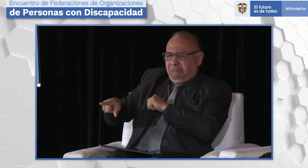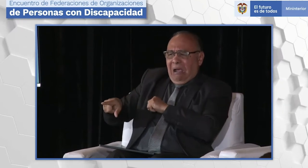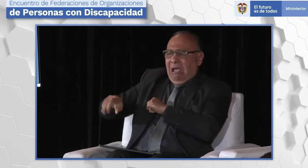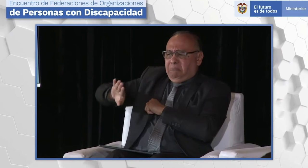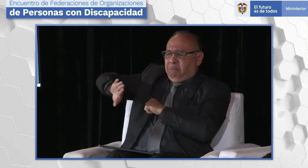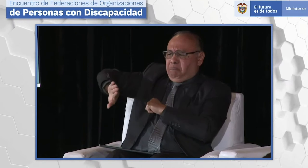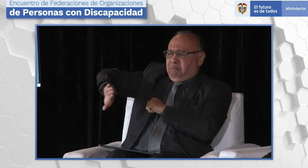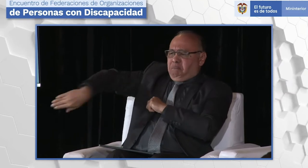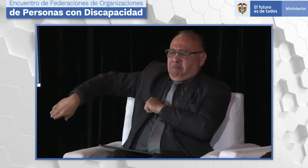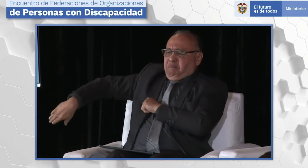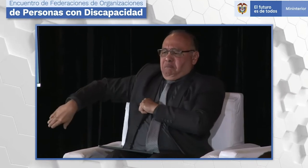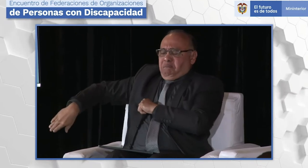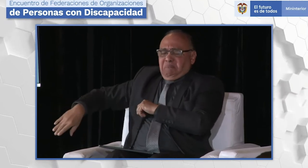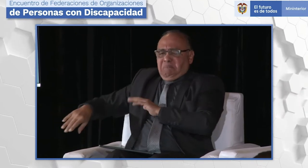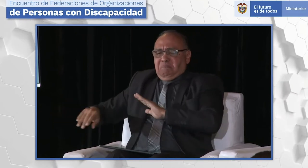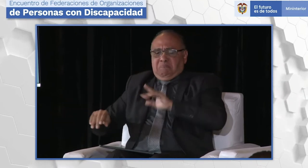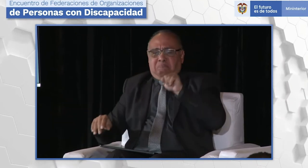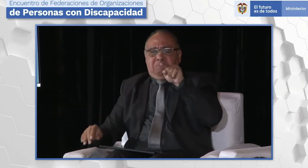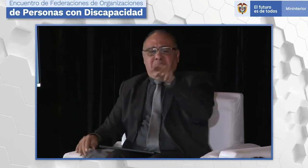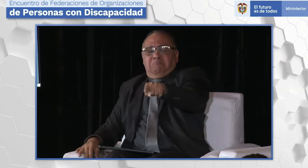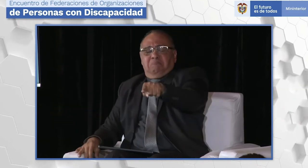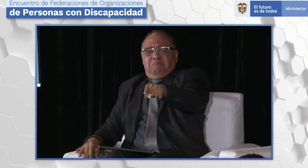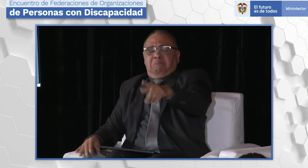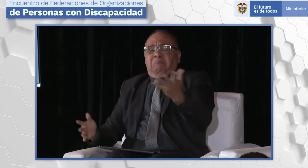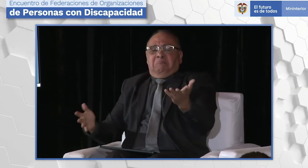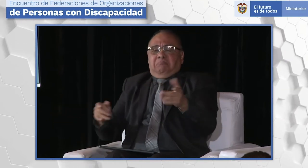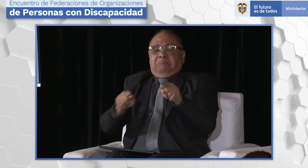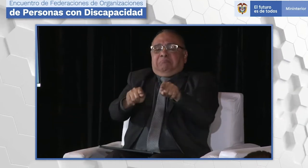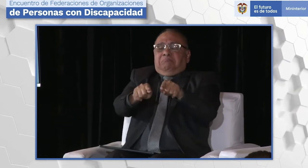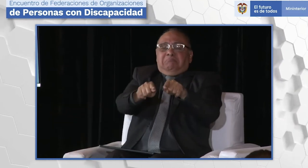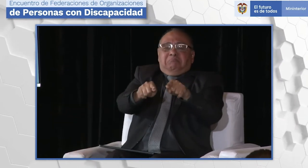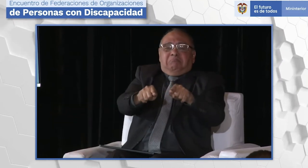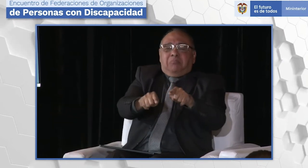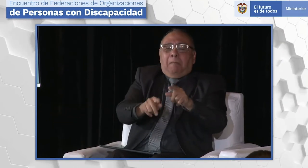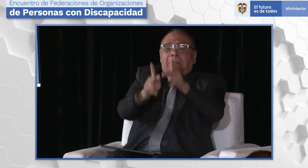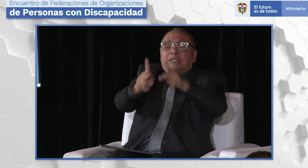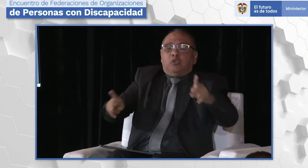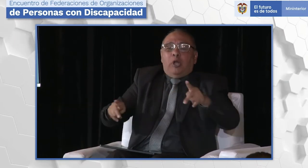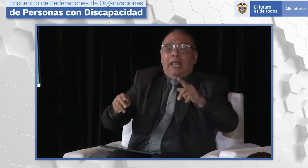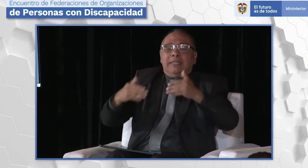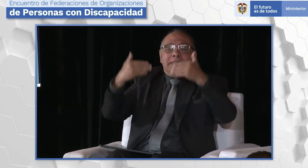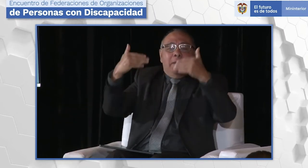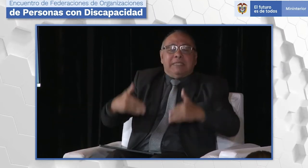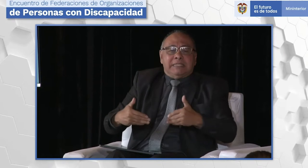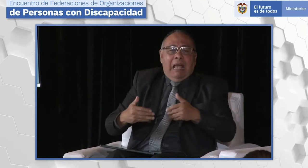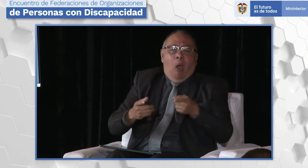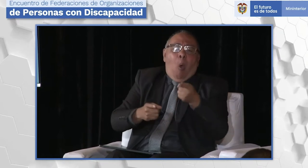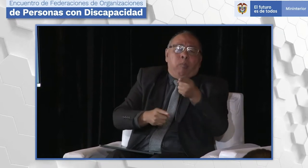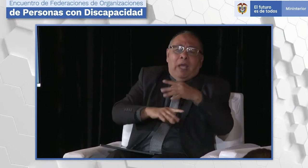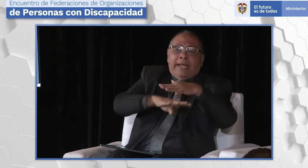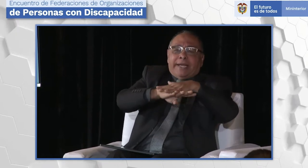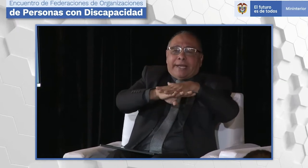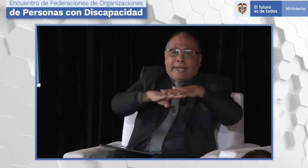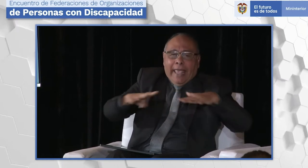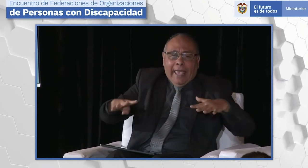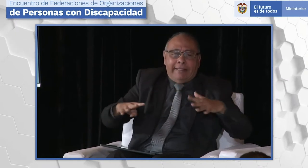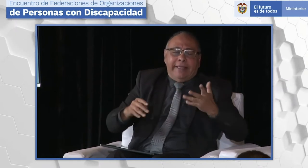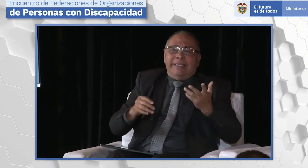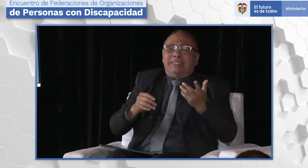se dice, ah, pero ¿para qué consultar con las organizaciones? Y nos dejan de lado. Y se van con personas naturales, con las personas